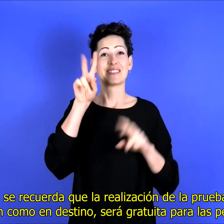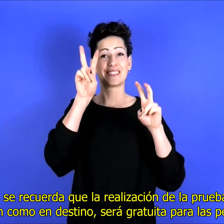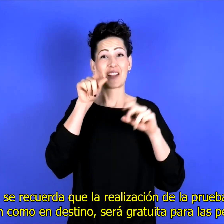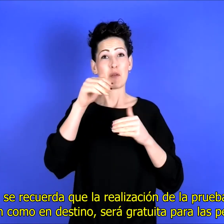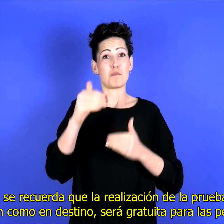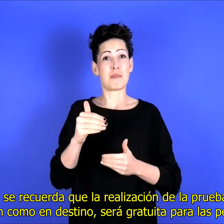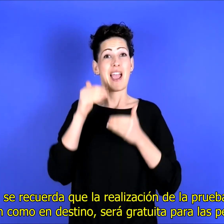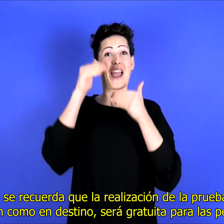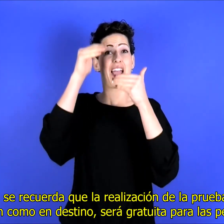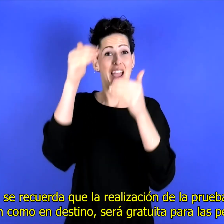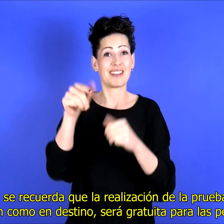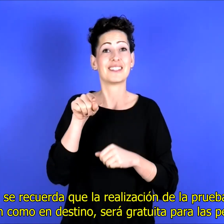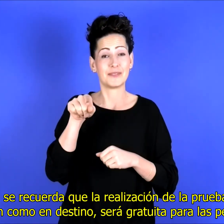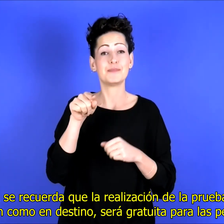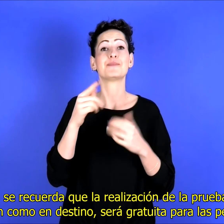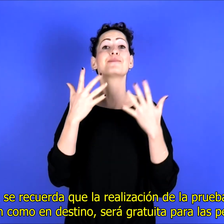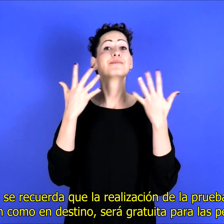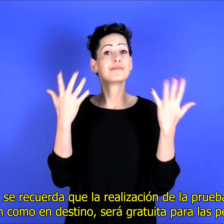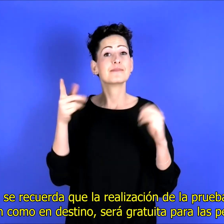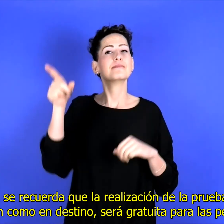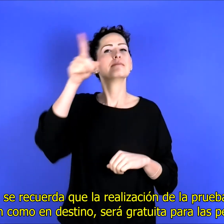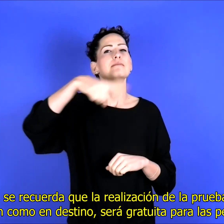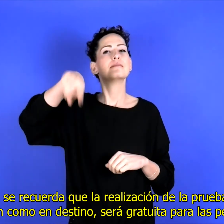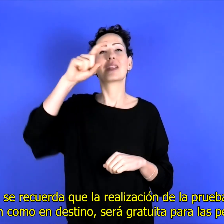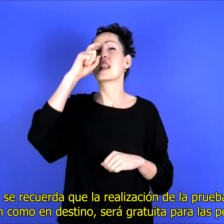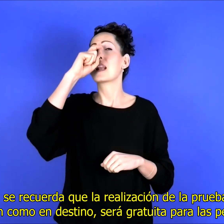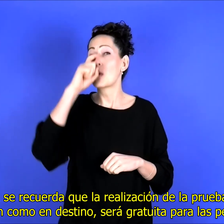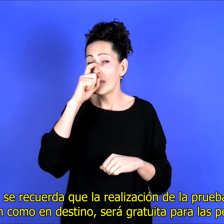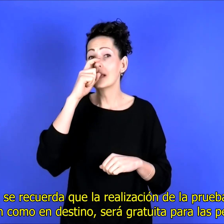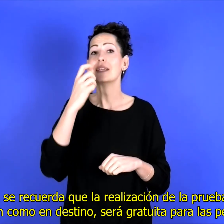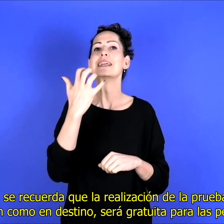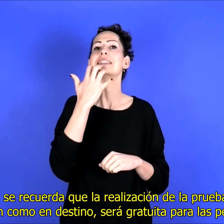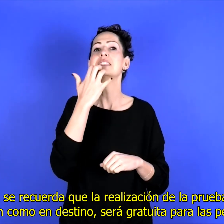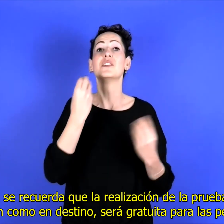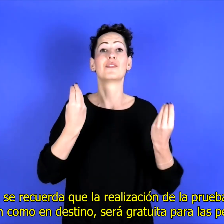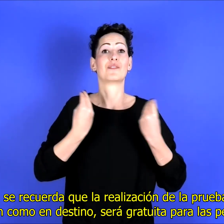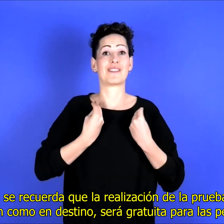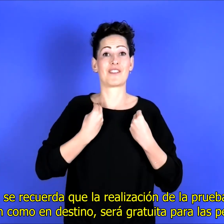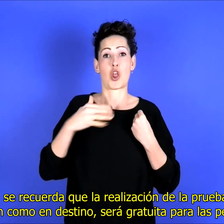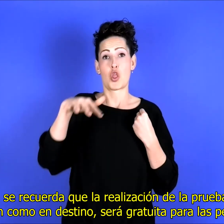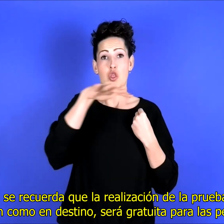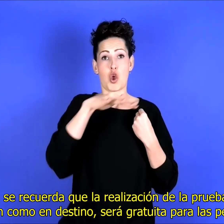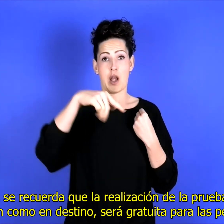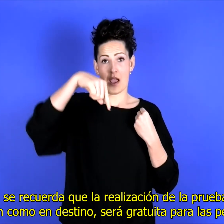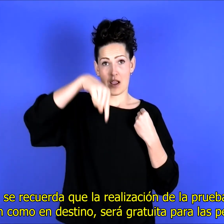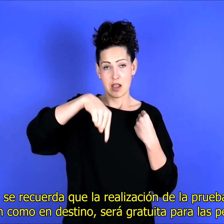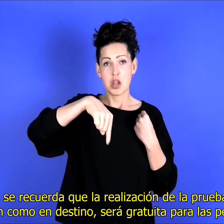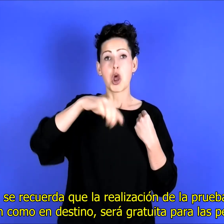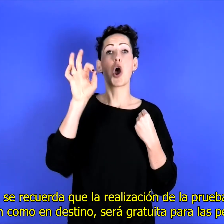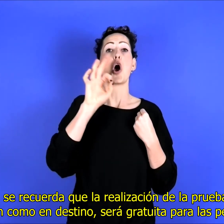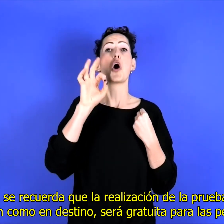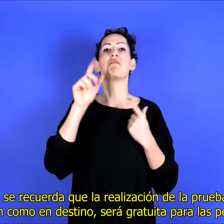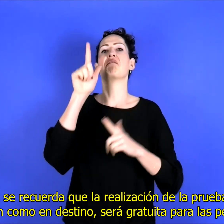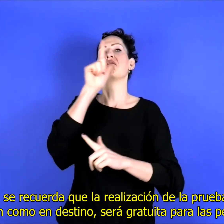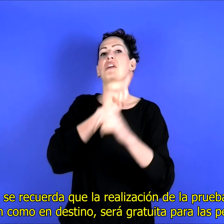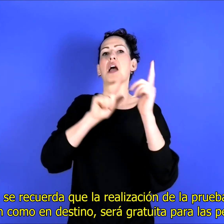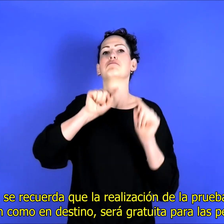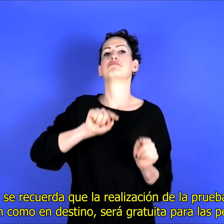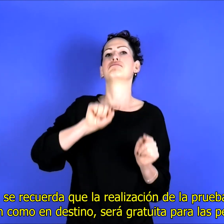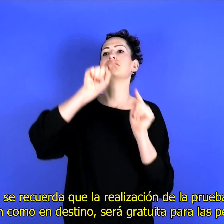Por ello, se recuerda que la realización de la prueba, tanto en origen como en destino, será